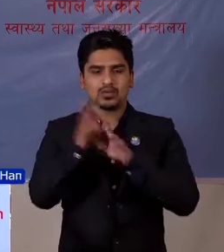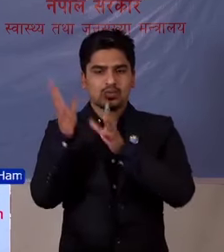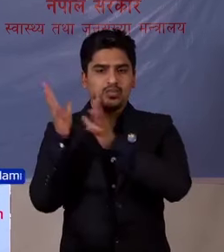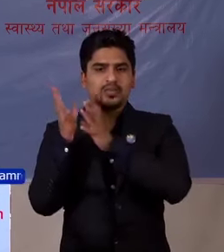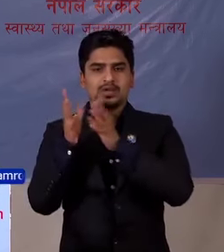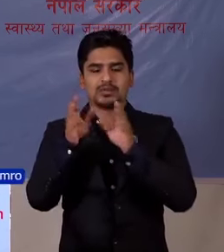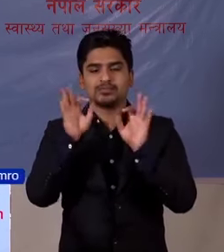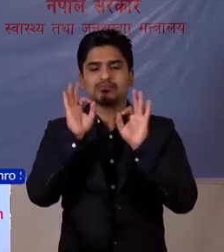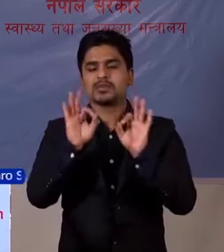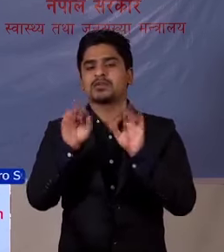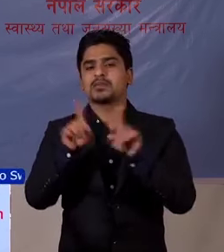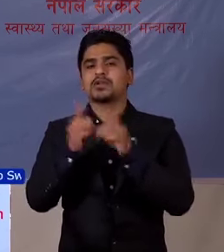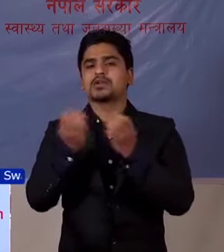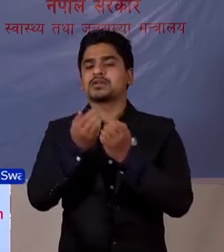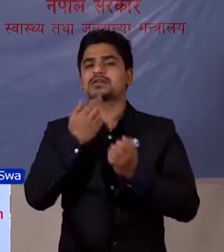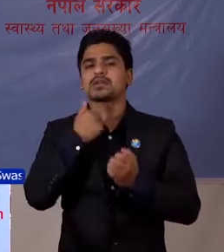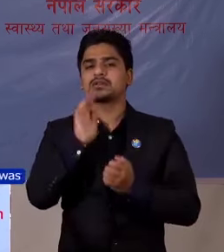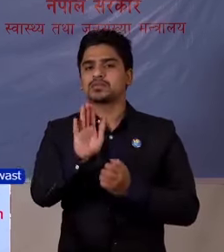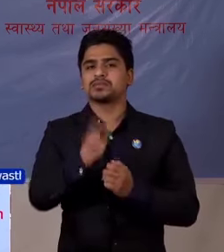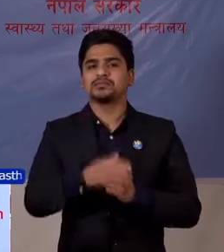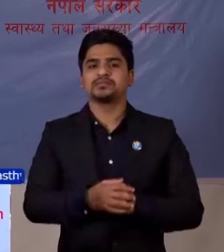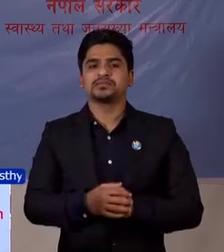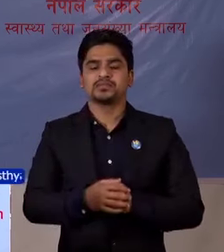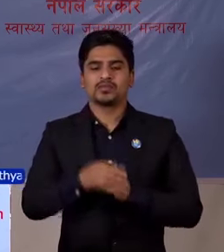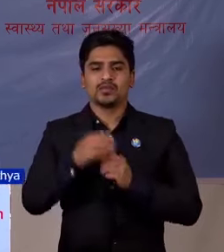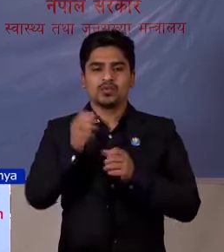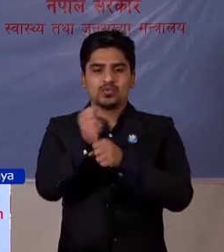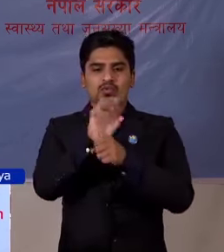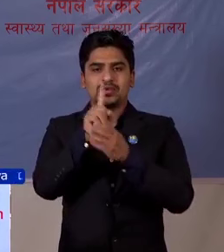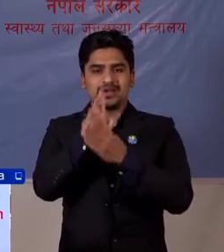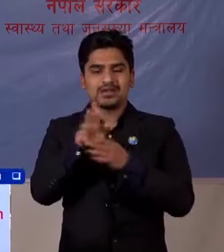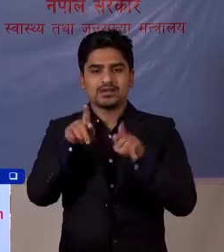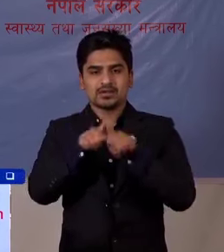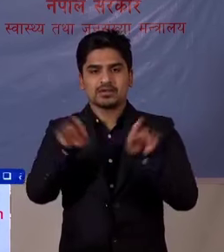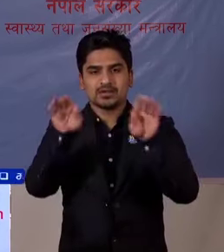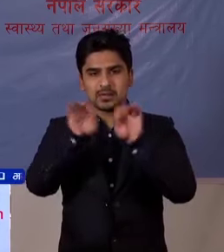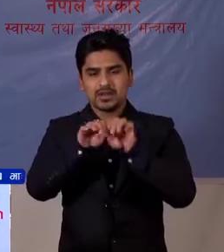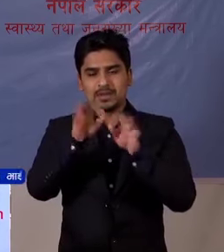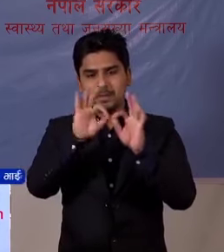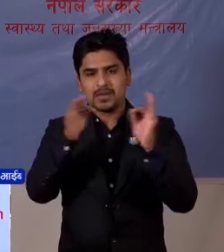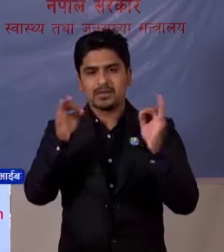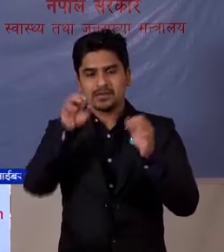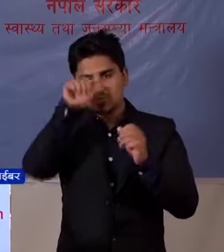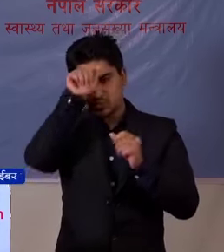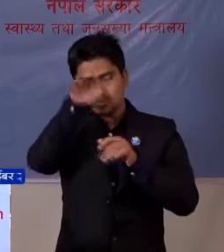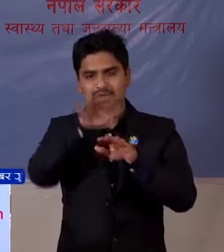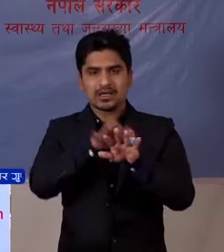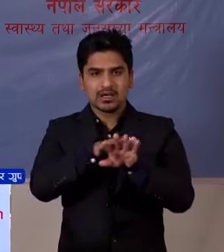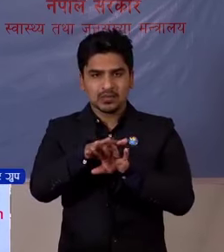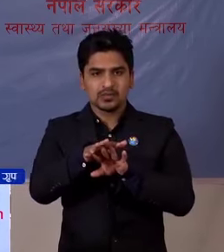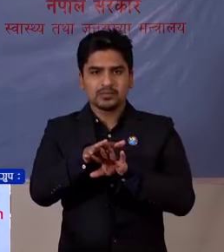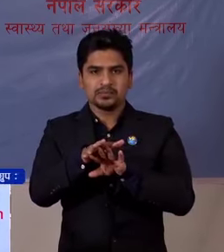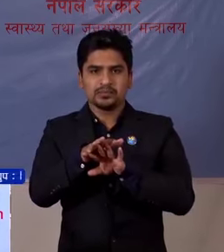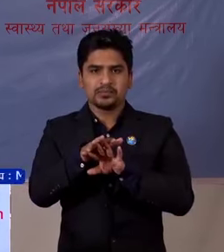भूमिकाको प्रस्म सापनी गरना चाहां छाँ चाहां COVID-19 संग संबंधित बिमिननस सुचना अरू